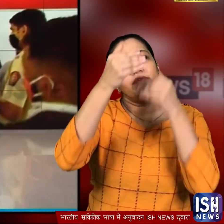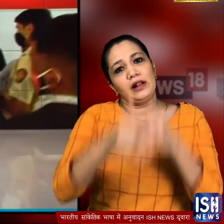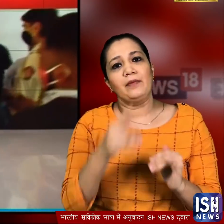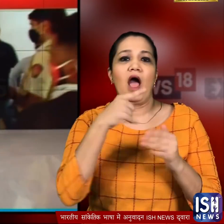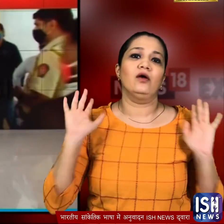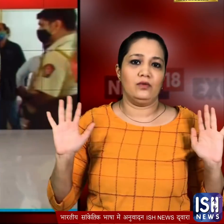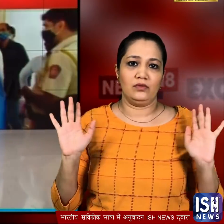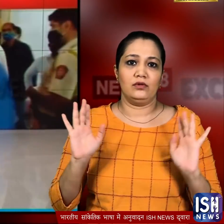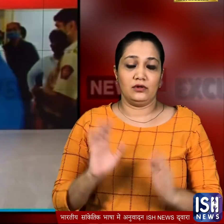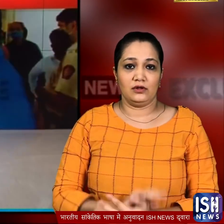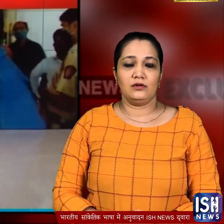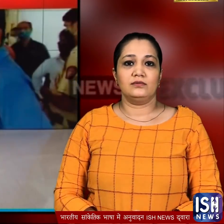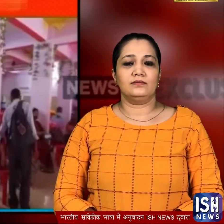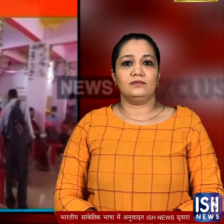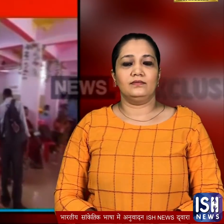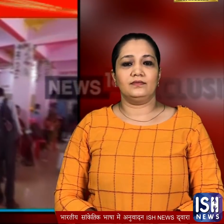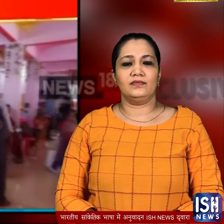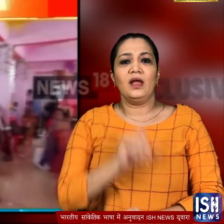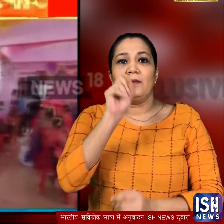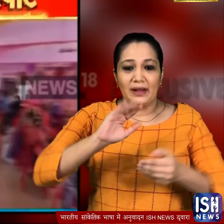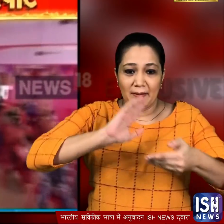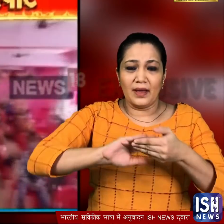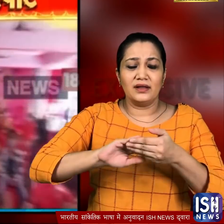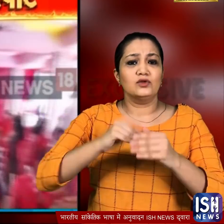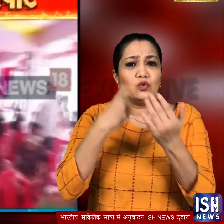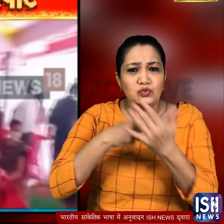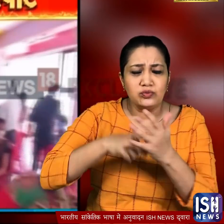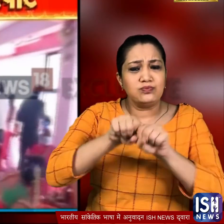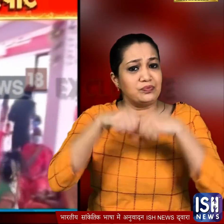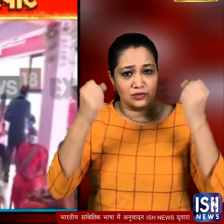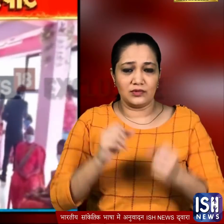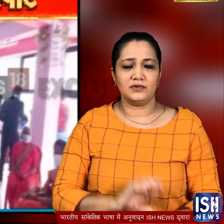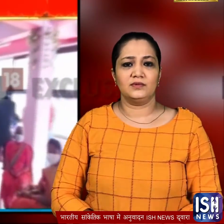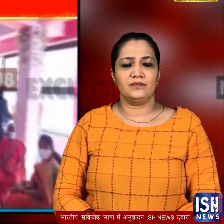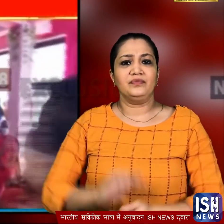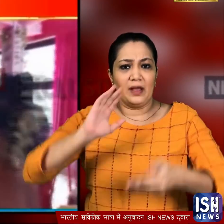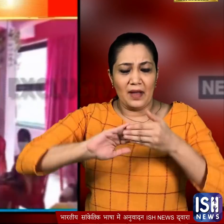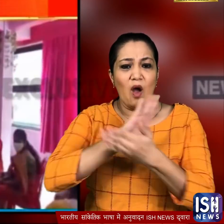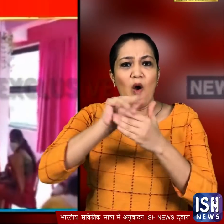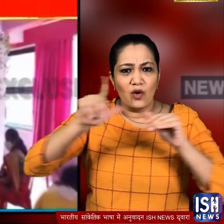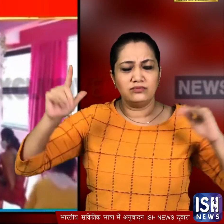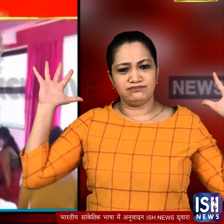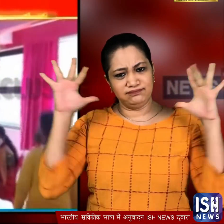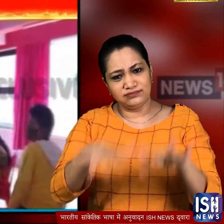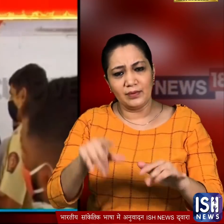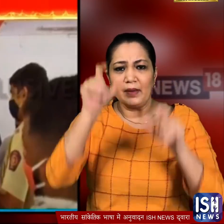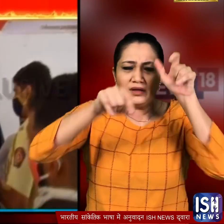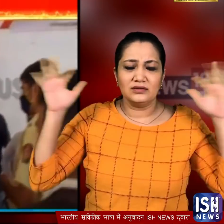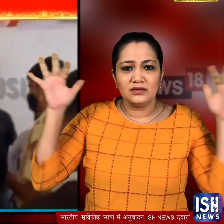शामिल होने की इजाज़त है लेकिन इस शादी में नियमों को ताक पर रख दिया गया और एक मैरिज हॉल में लोगों की भीड जुट गए जानकारी